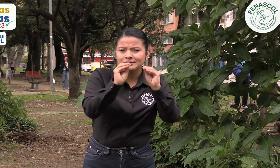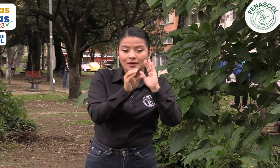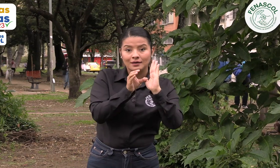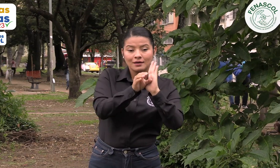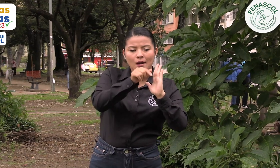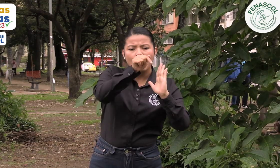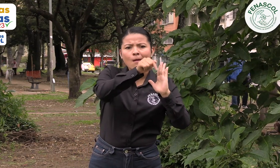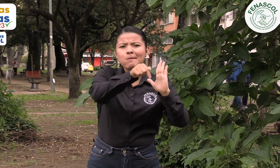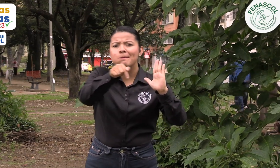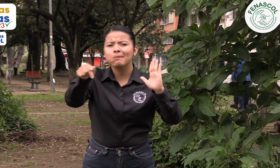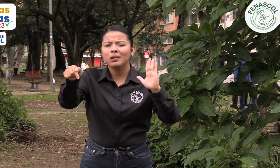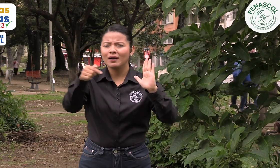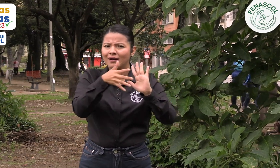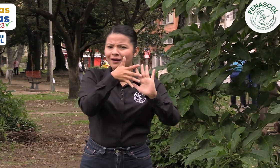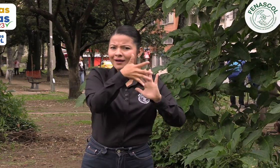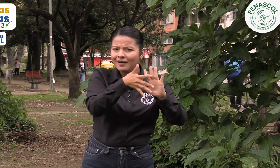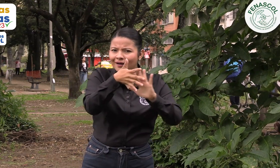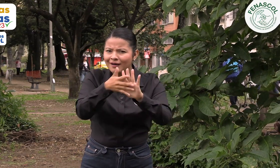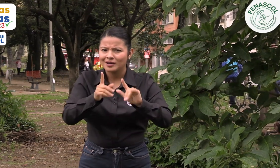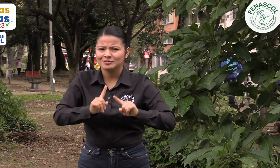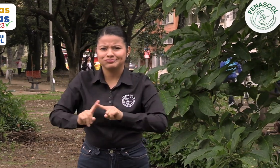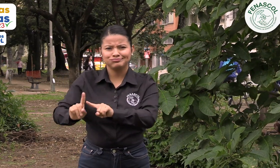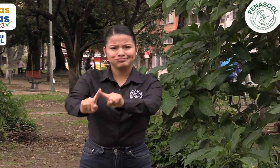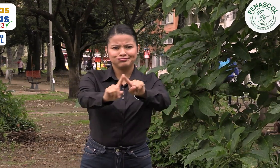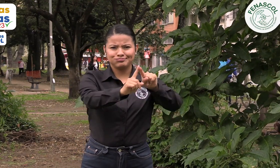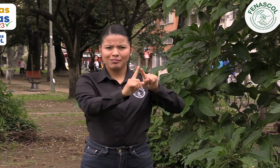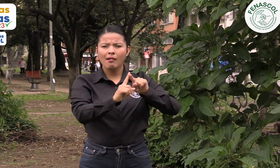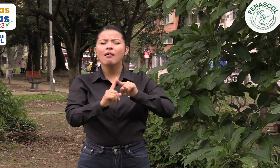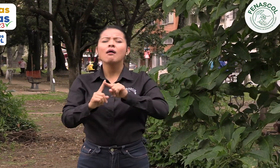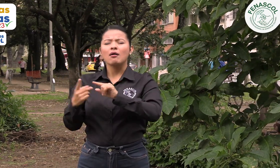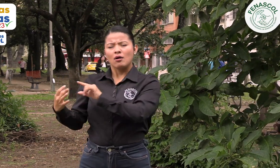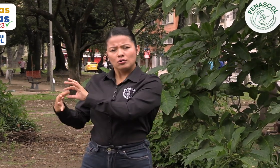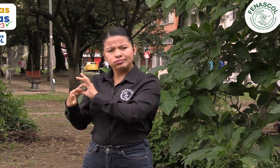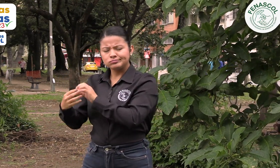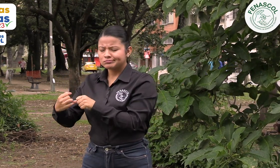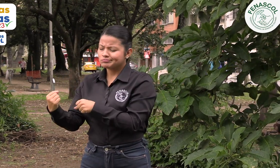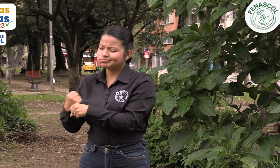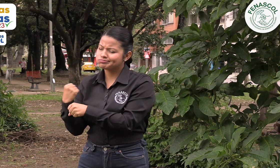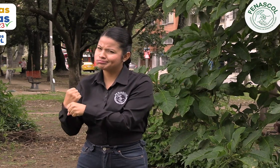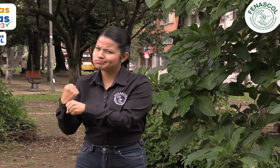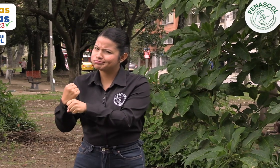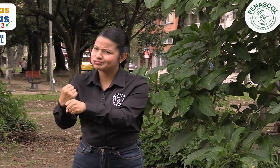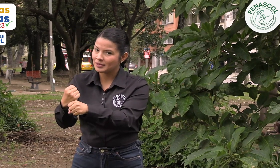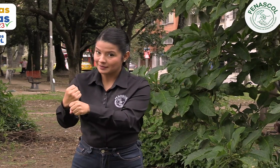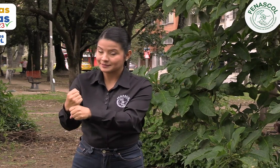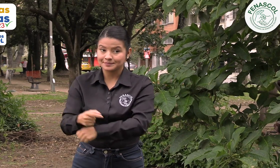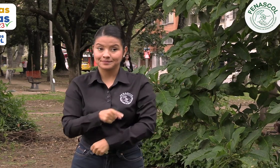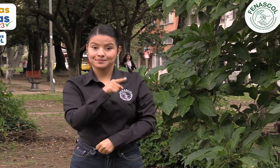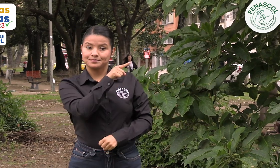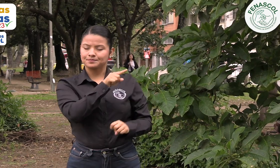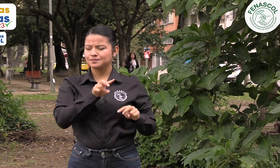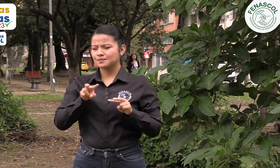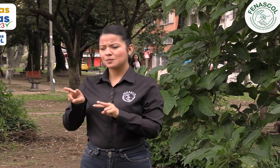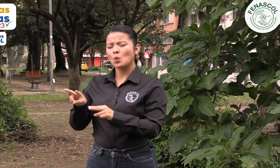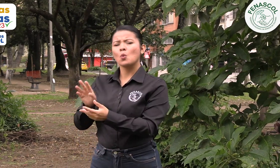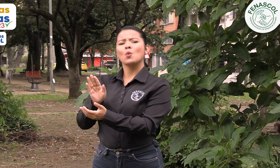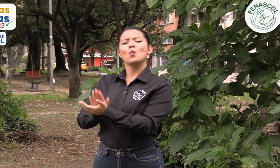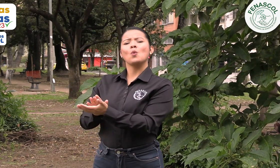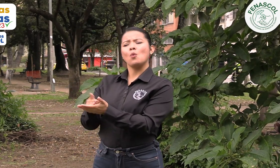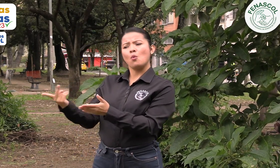que fue un trabajo articulado entre FENASCOL y Banco de Bogotá. En este Congreso, aplaudieron este trabajo